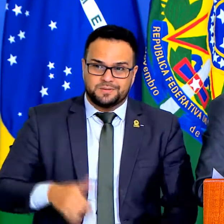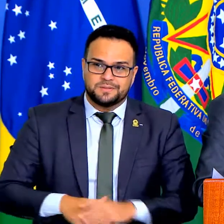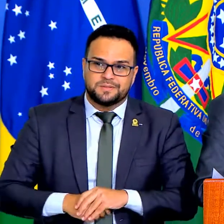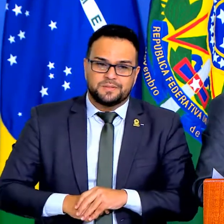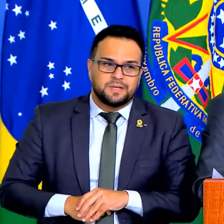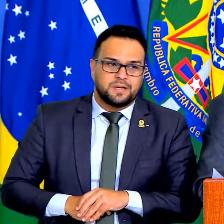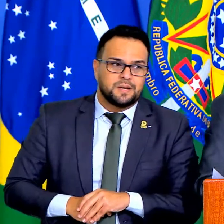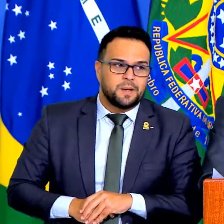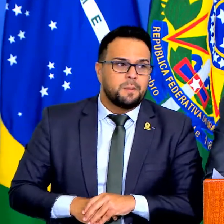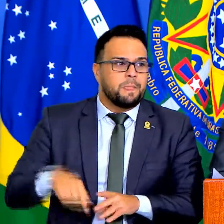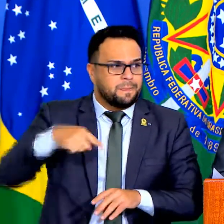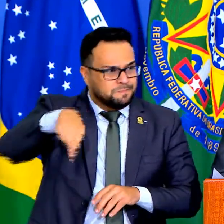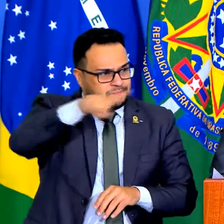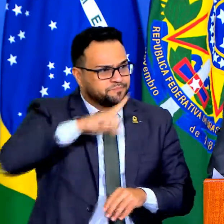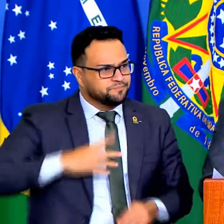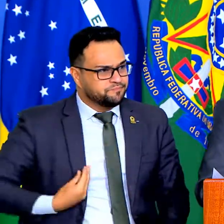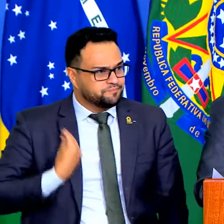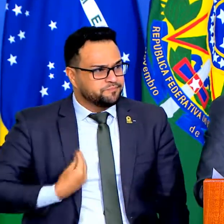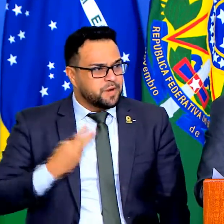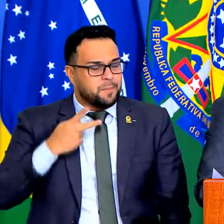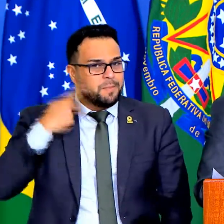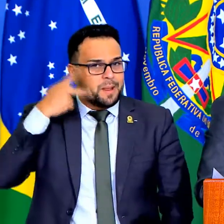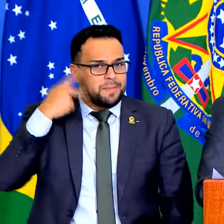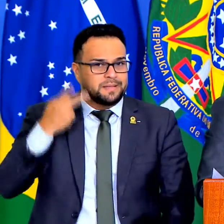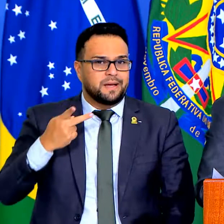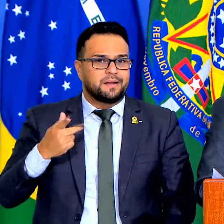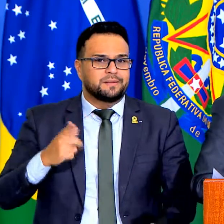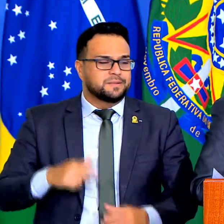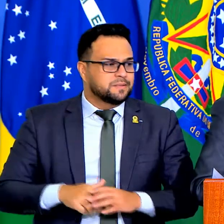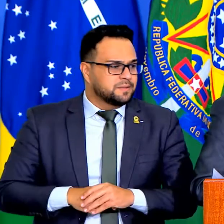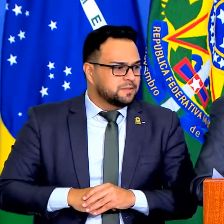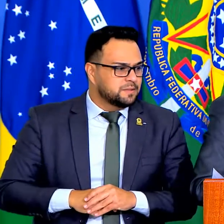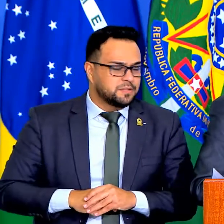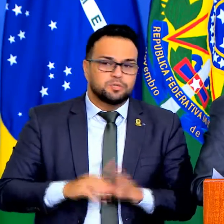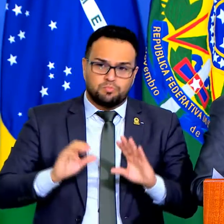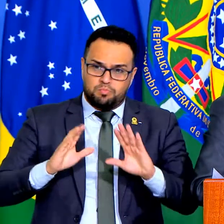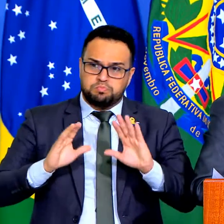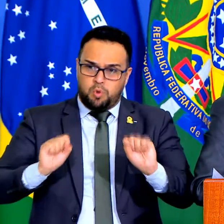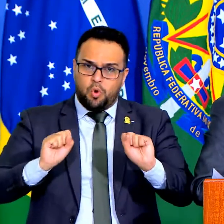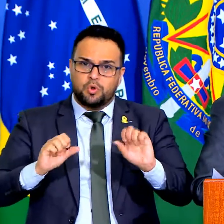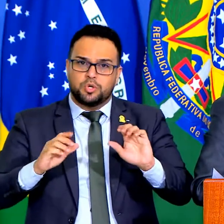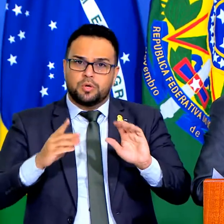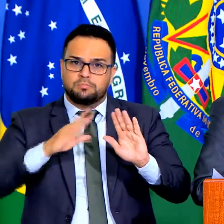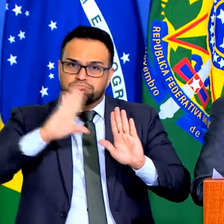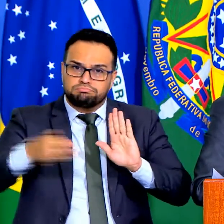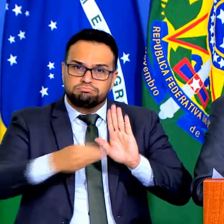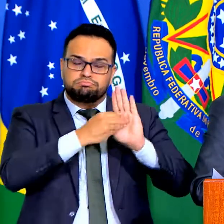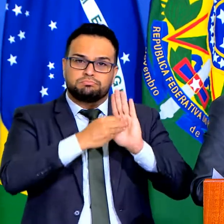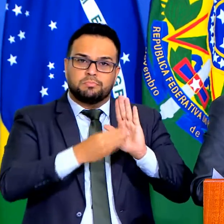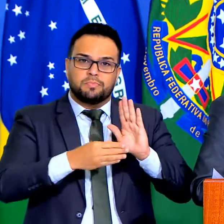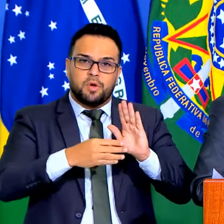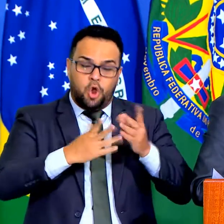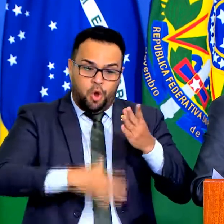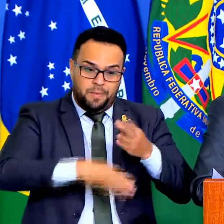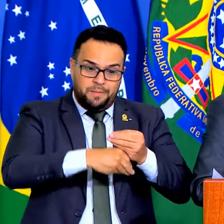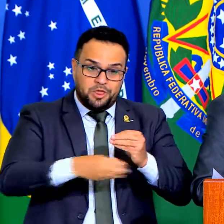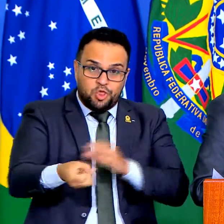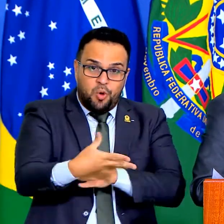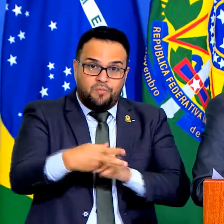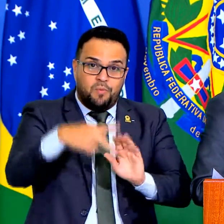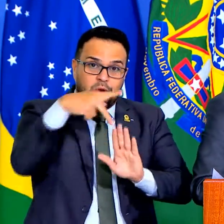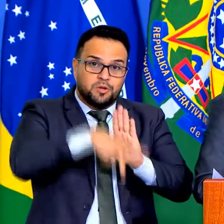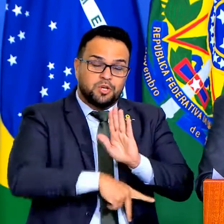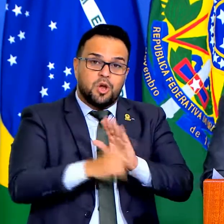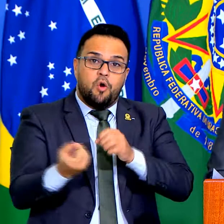empresários parlamentares aqui presentes, deputados, senadores, já podemos apresentar um novo projeto esse ano, vamos conversar, vamos